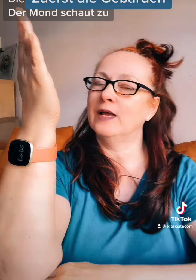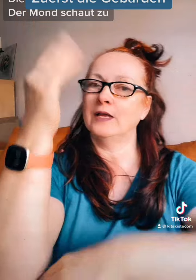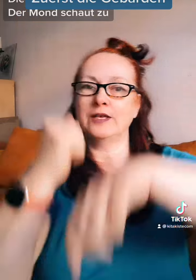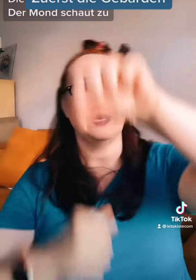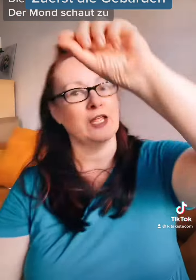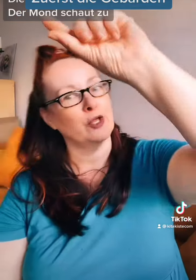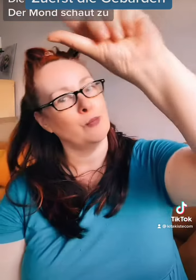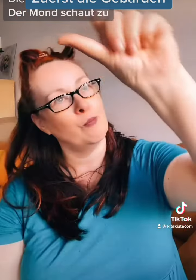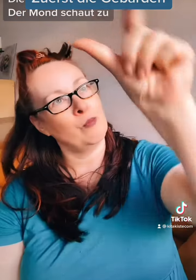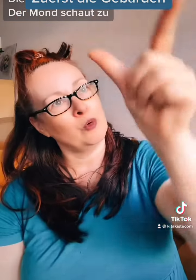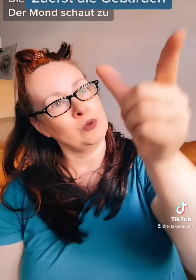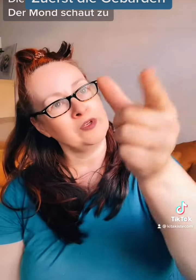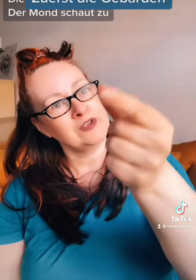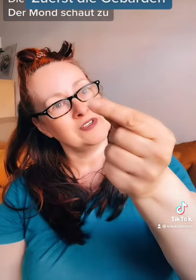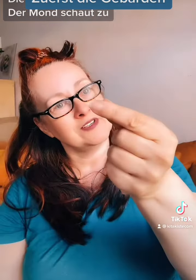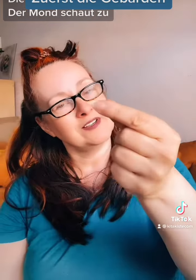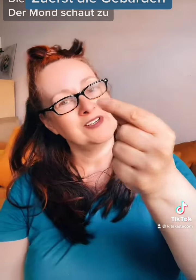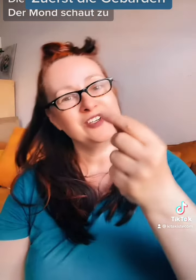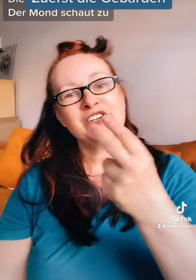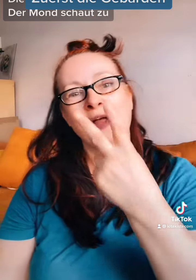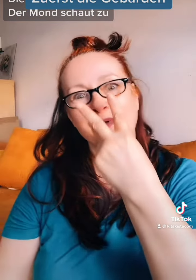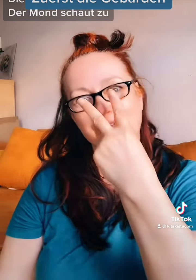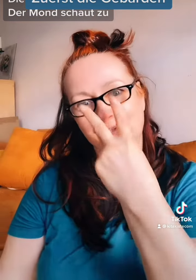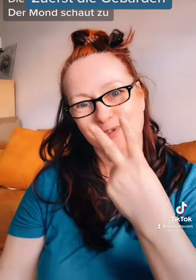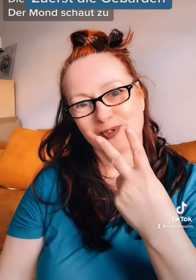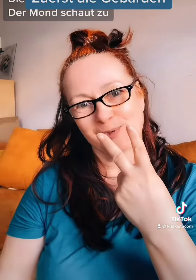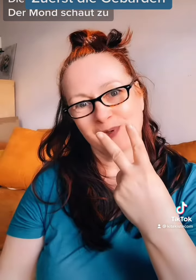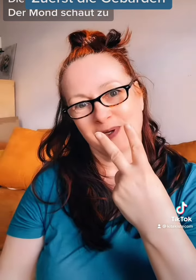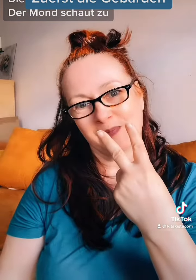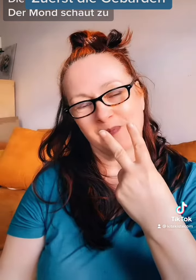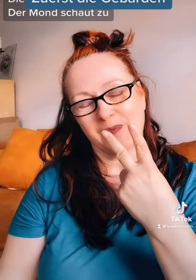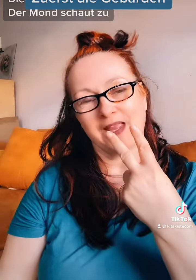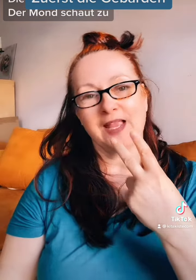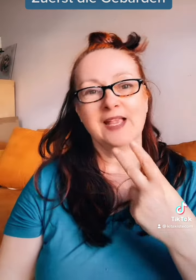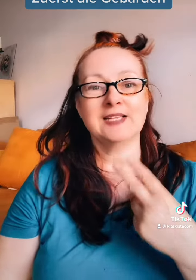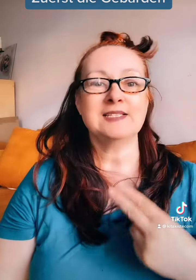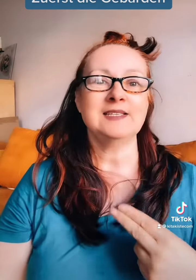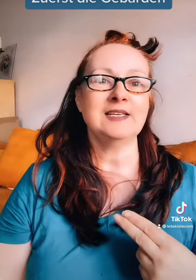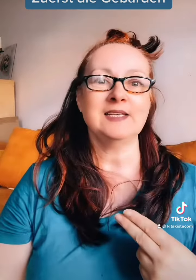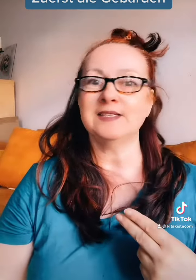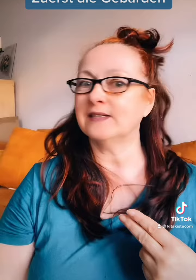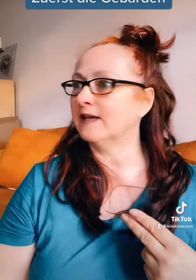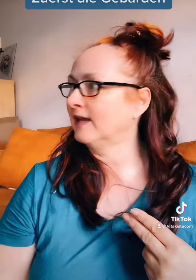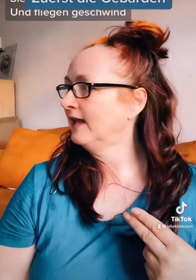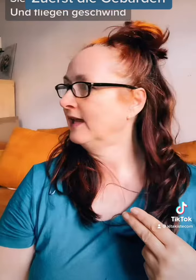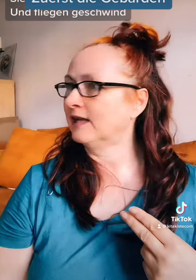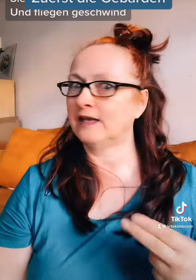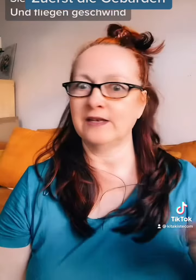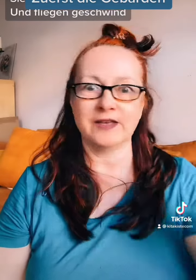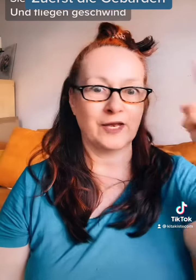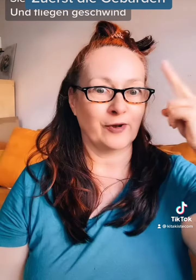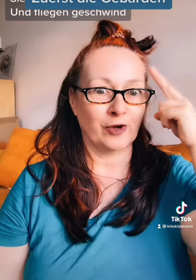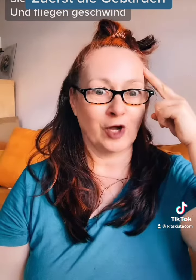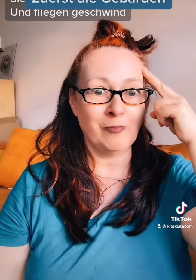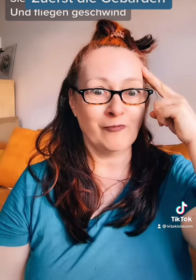Der Mond schaut zu. Sie drehen den Kopf,